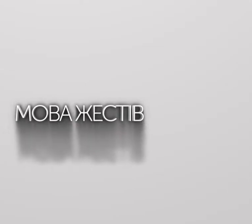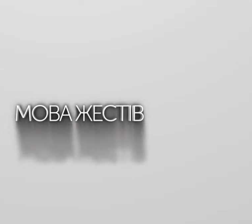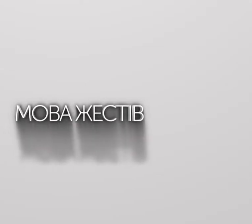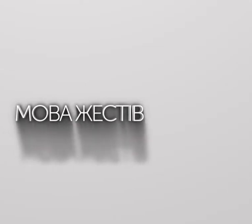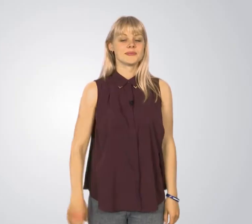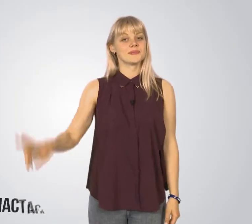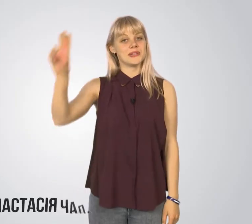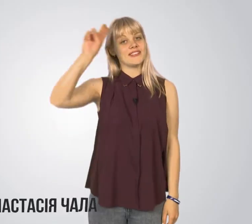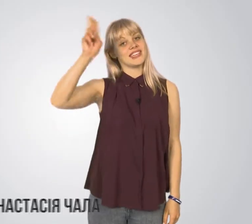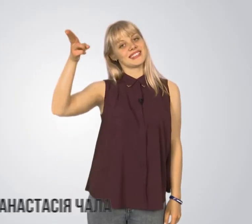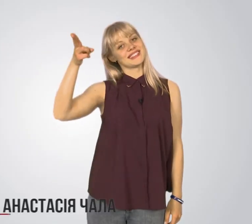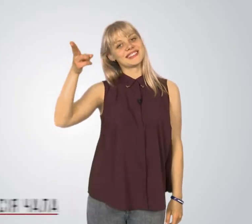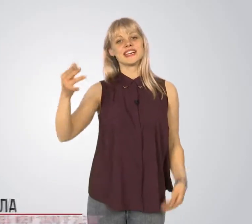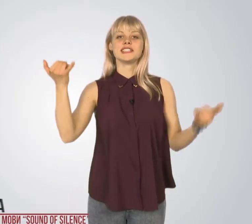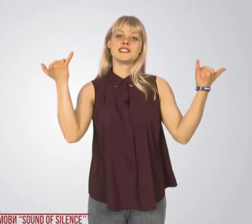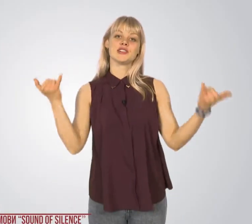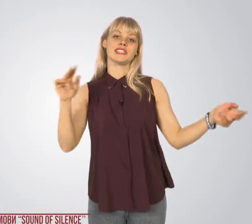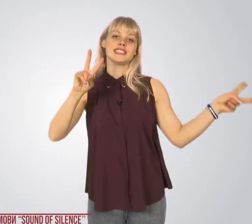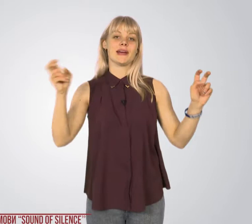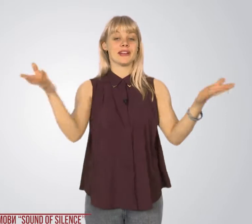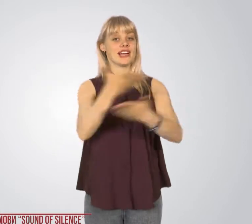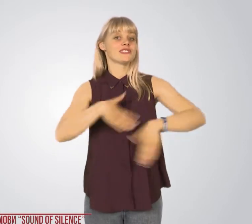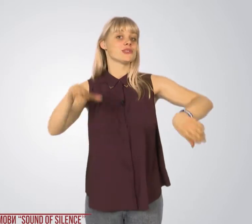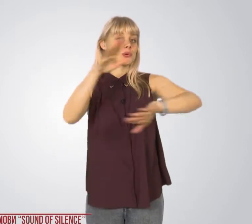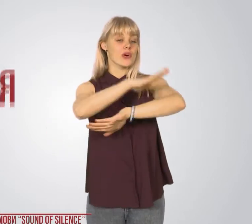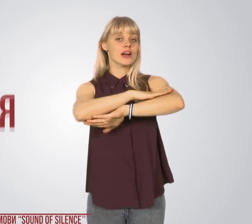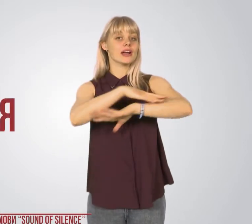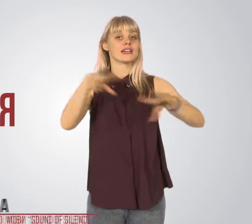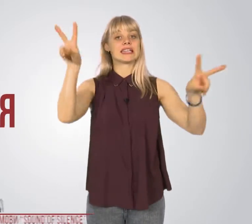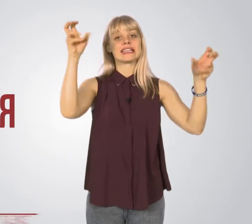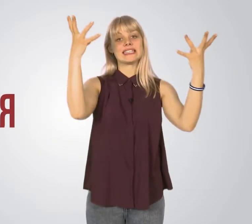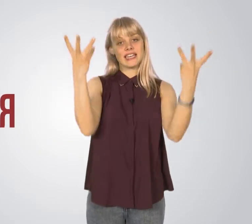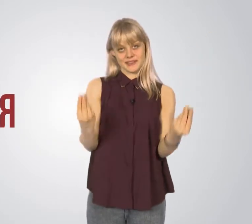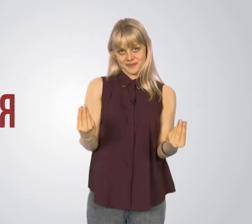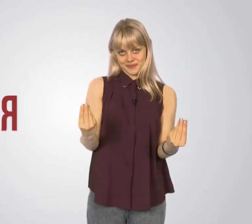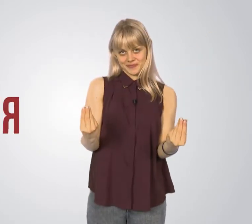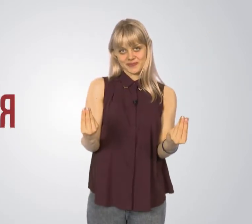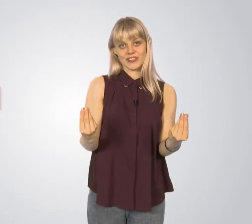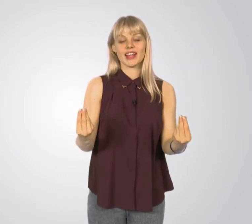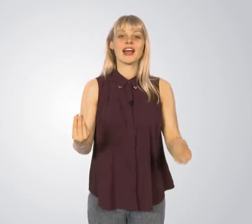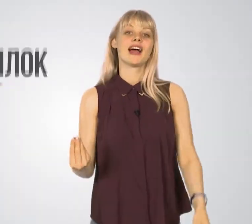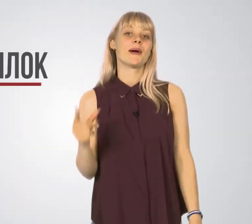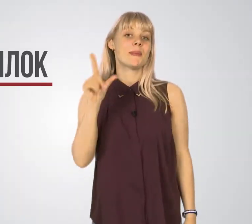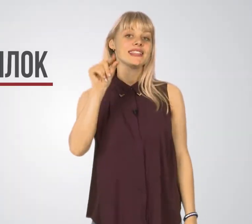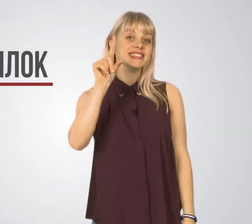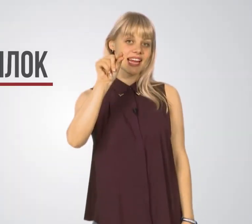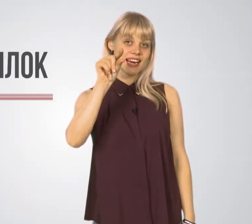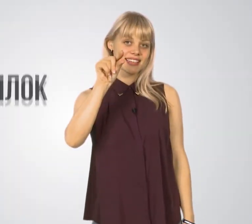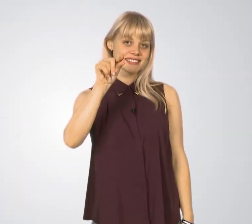Привет! Сегодня тема нашего урока – дни. Понедельник,